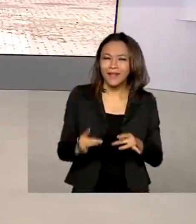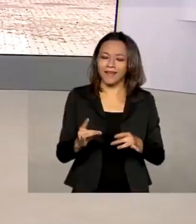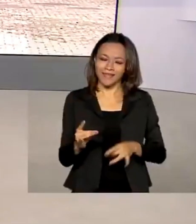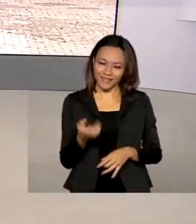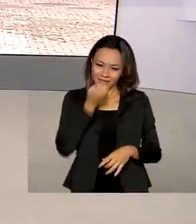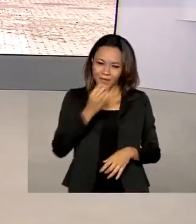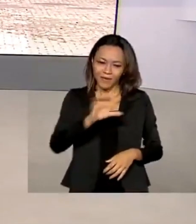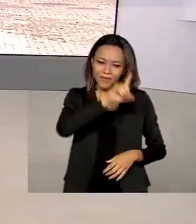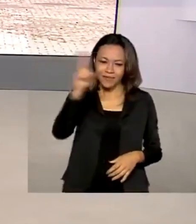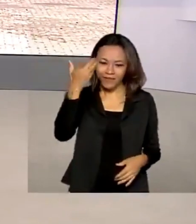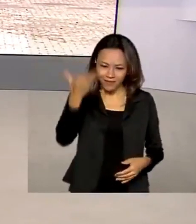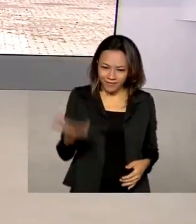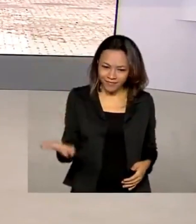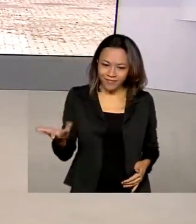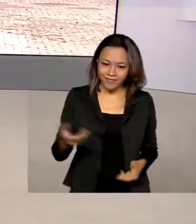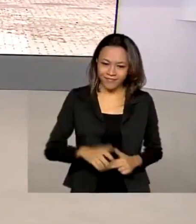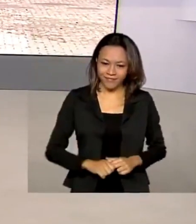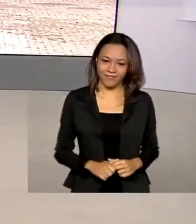Molinari, bom dia pra você.